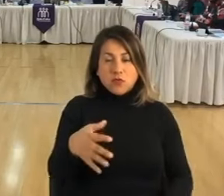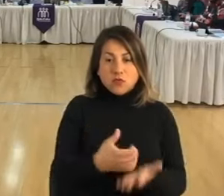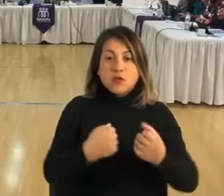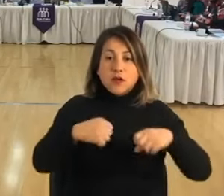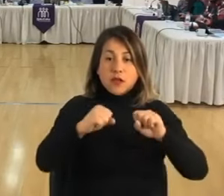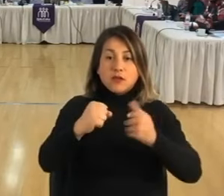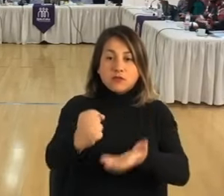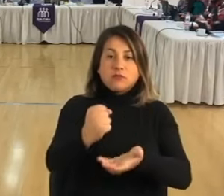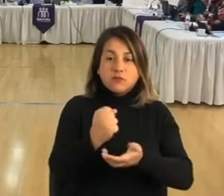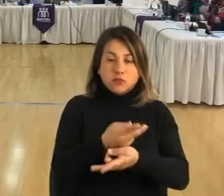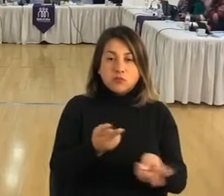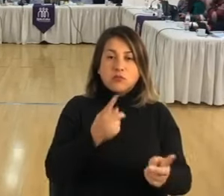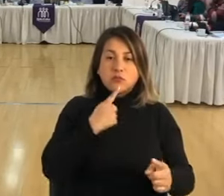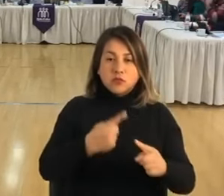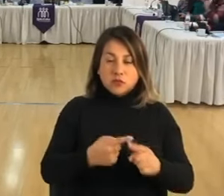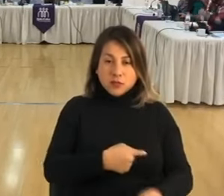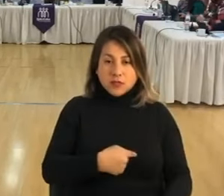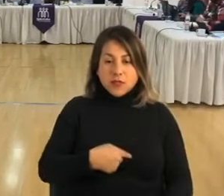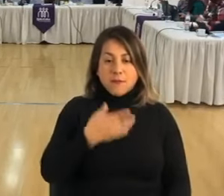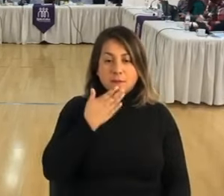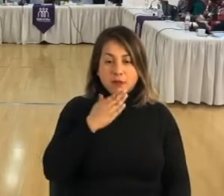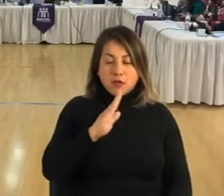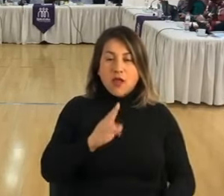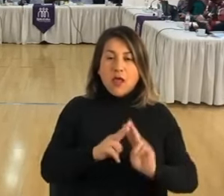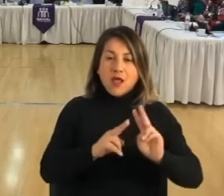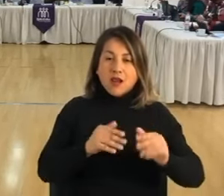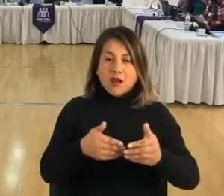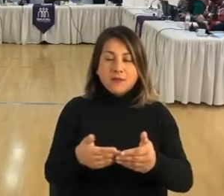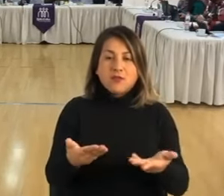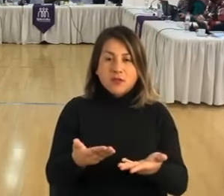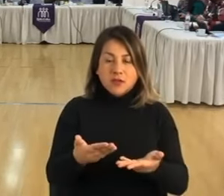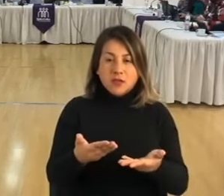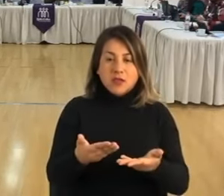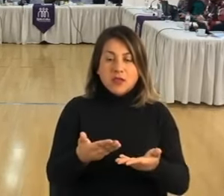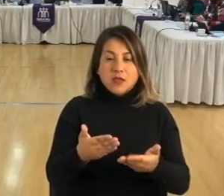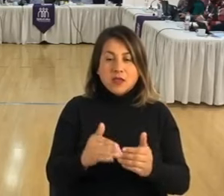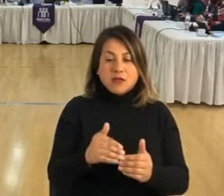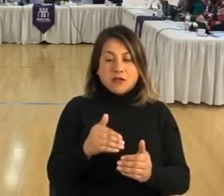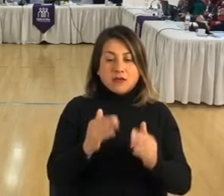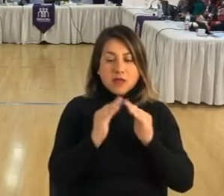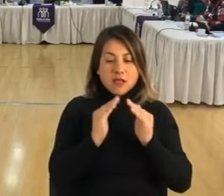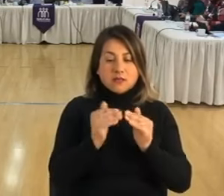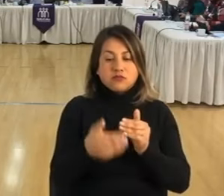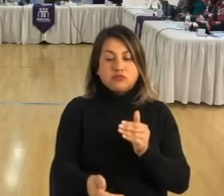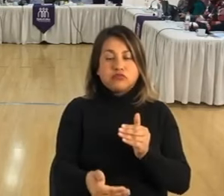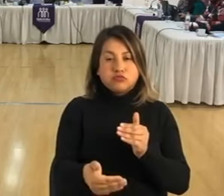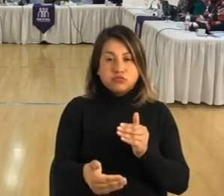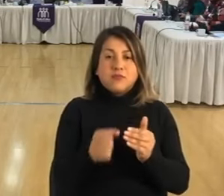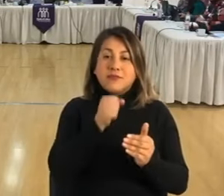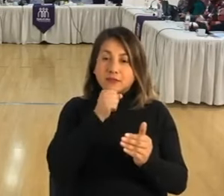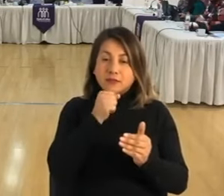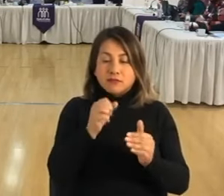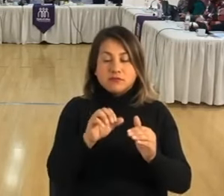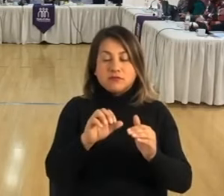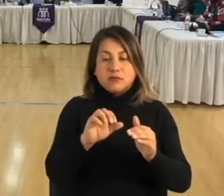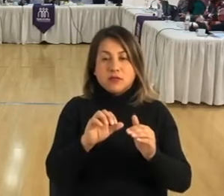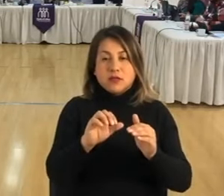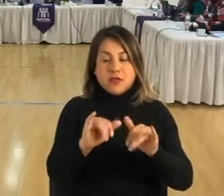adjudicó la licitación pública denominada Mejoramiento Patio Centro Adulto Mayor Amancay, como una licitura de nuevo llamado.